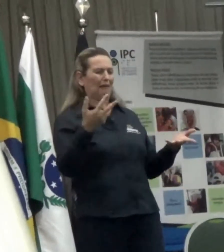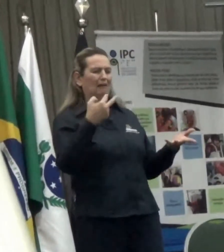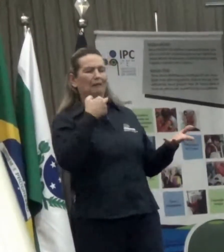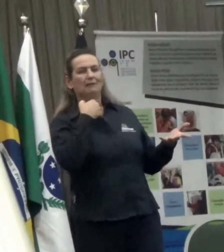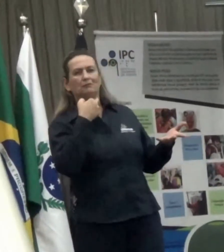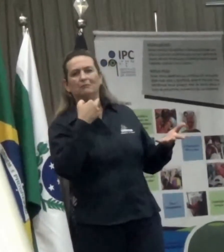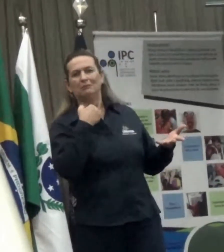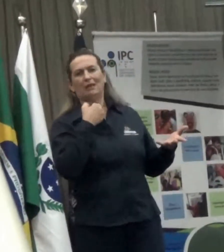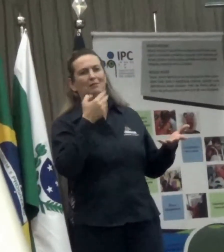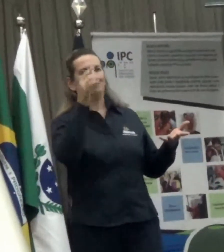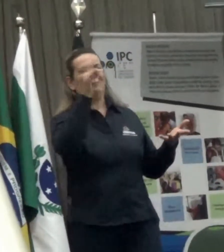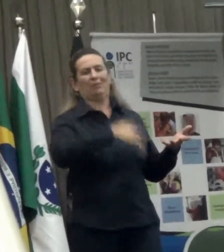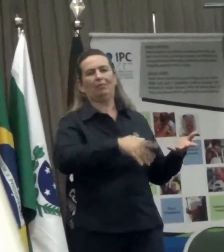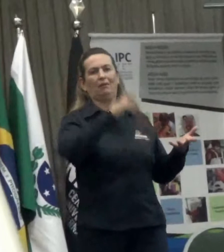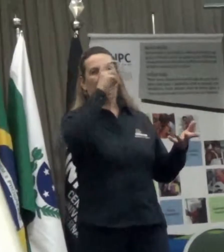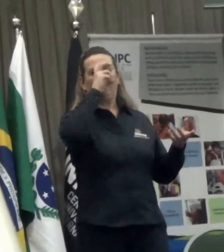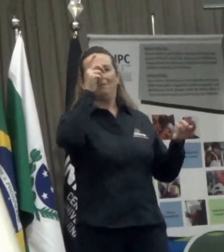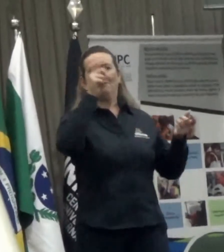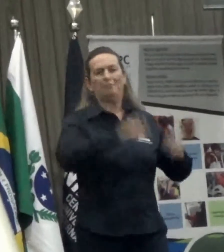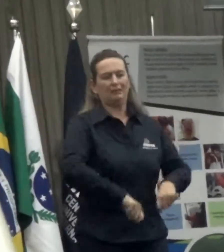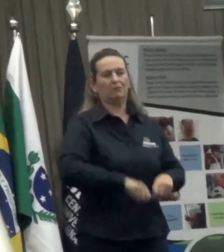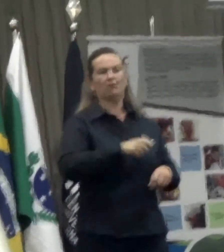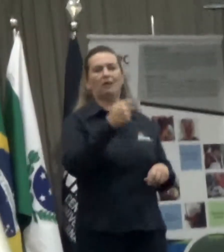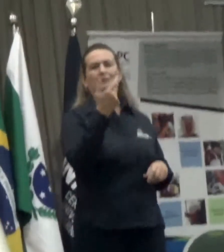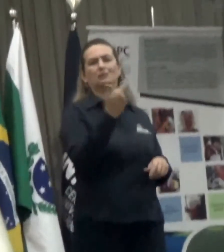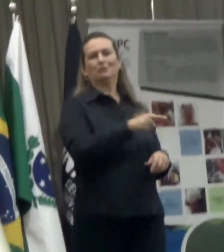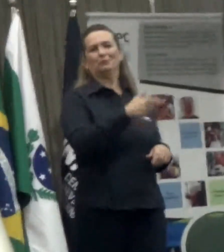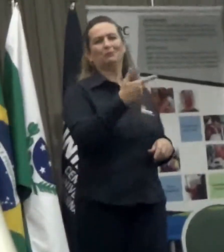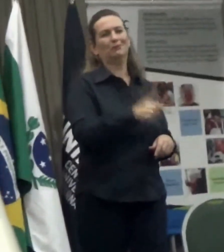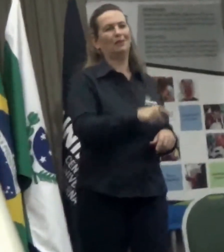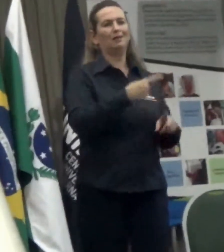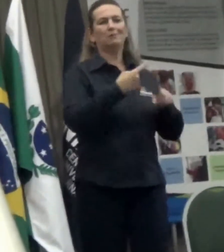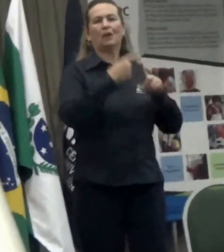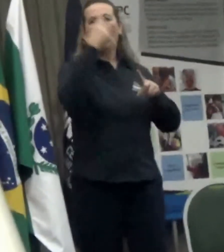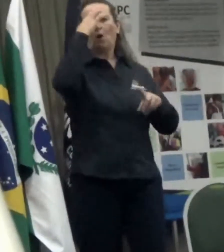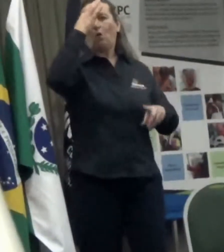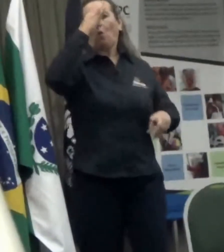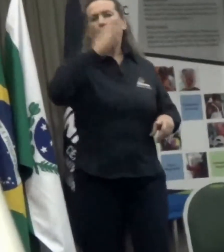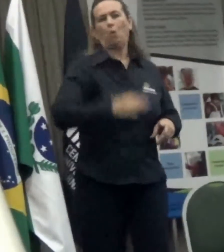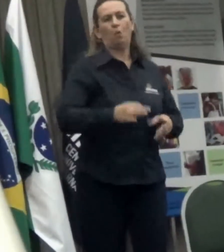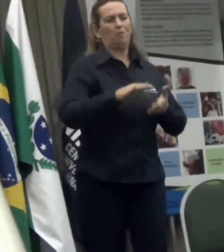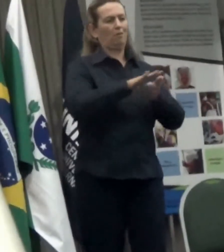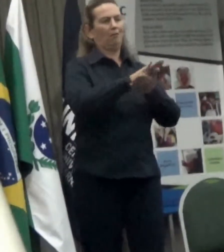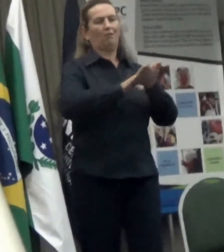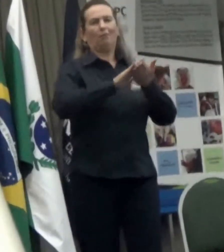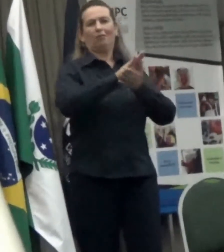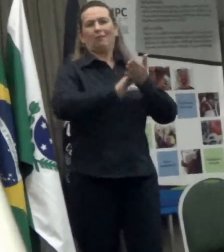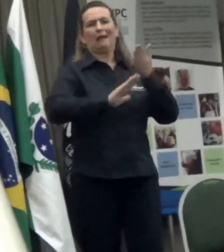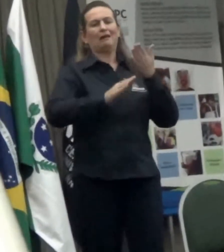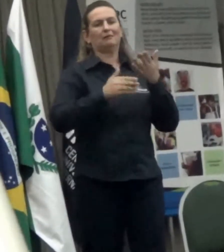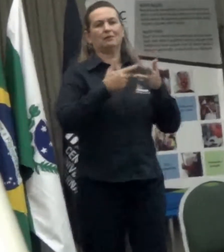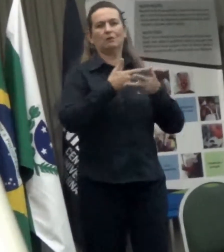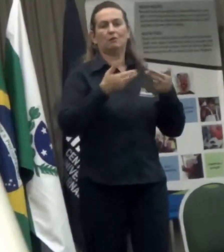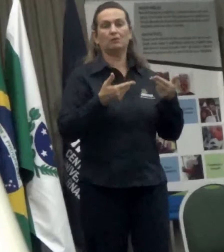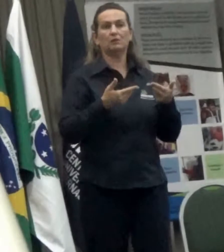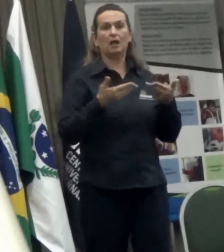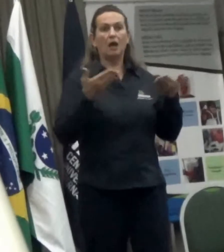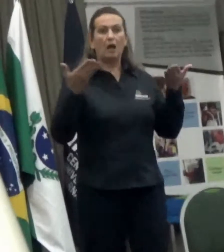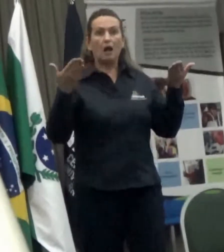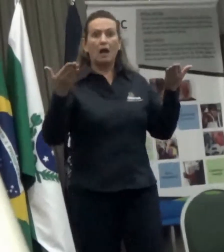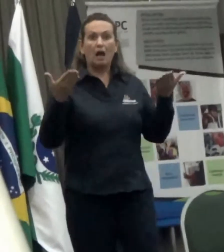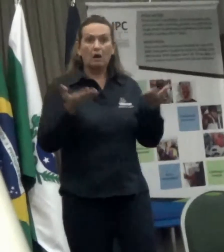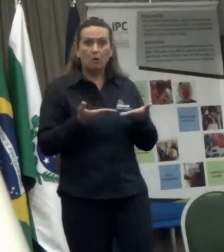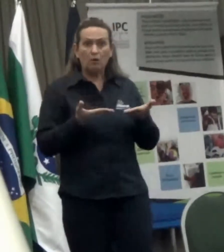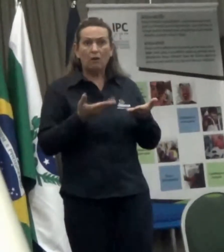que têm alguma afetação intelectual ou mental não podem compreender a realidade que lhe cerca, portanto a lei Jardimins impunha a pecha de